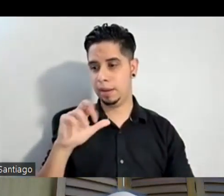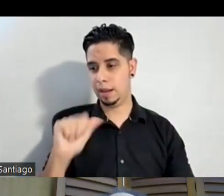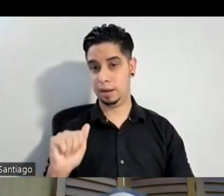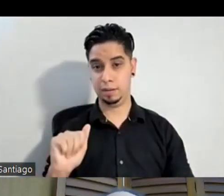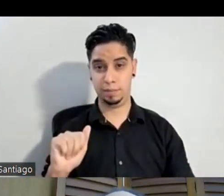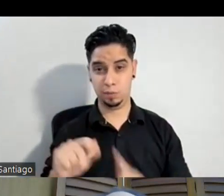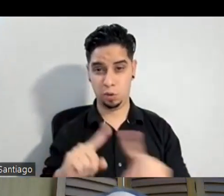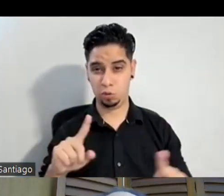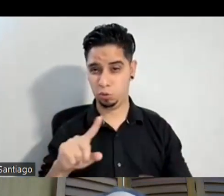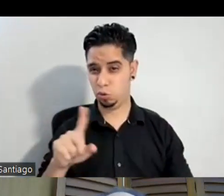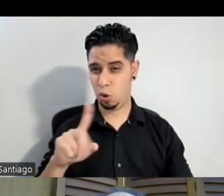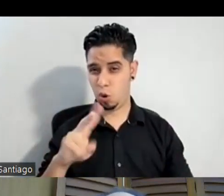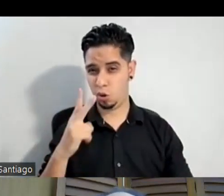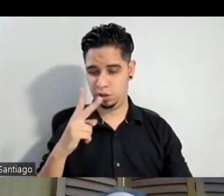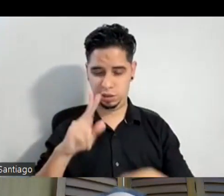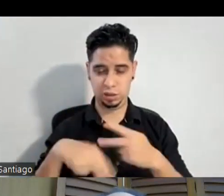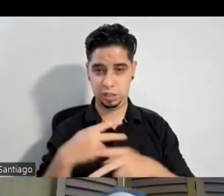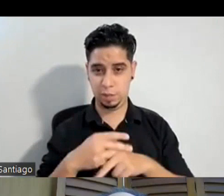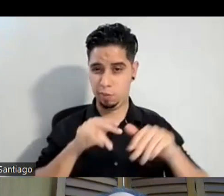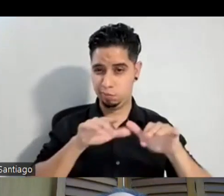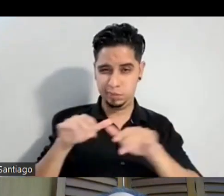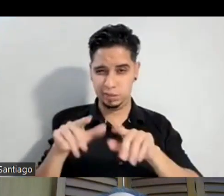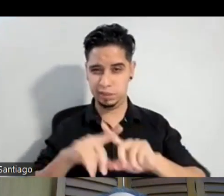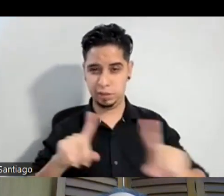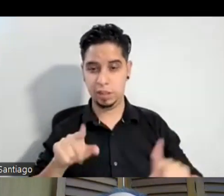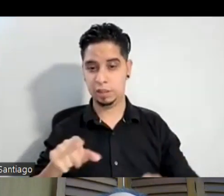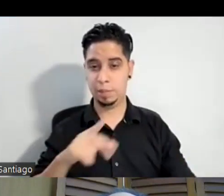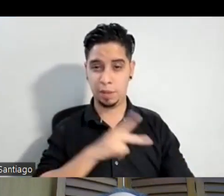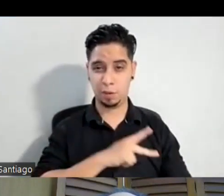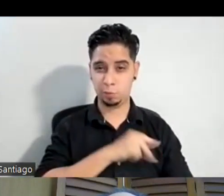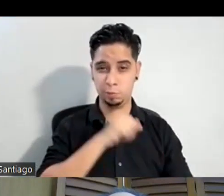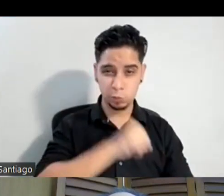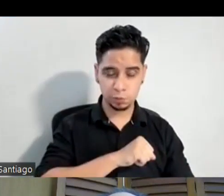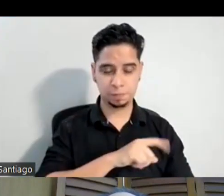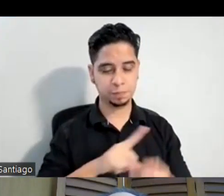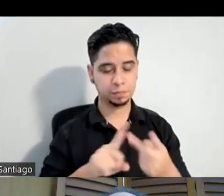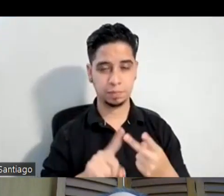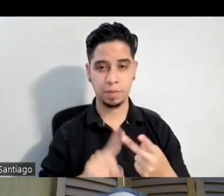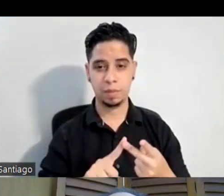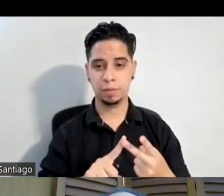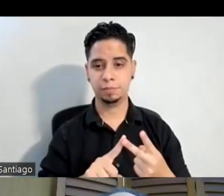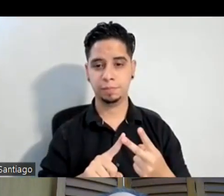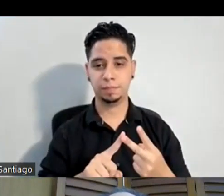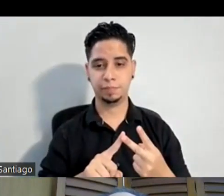ese personaje y a mí me encantó ese personaje también no sé Audrey